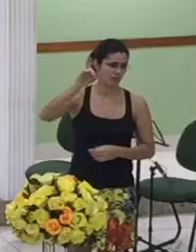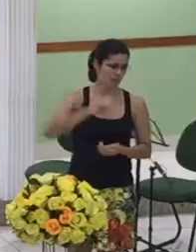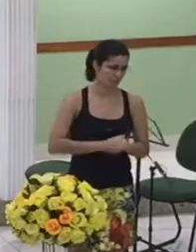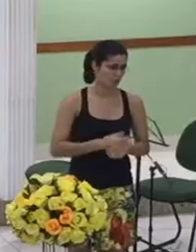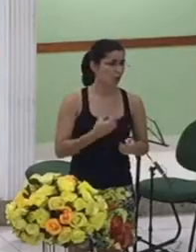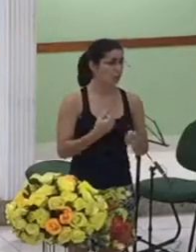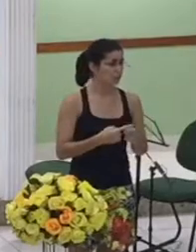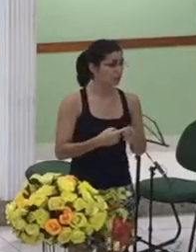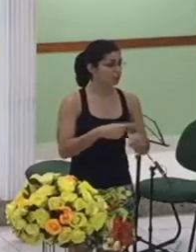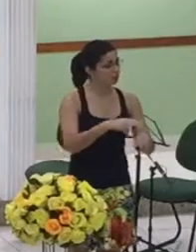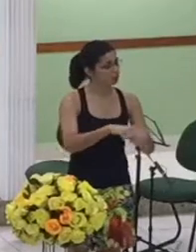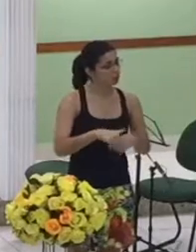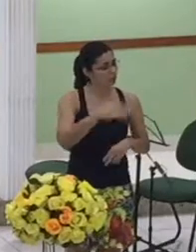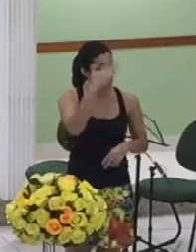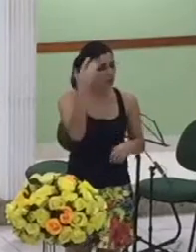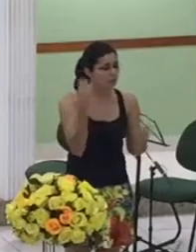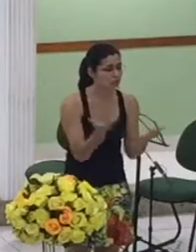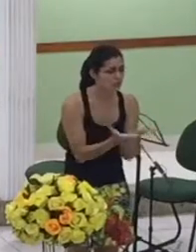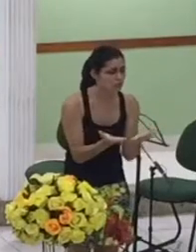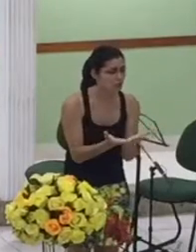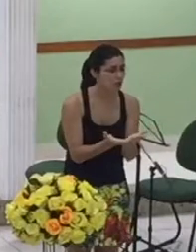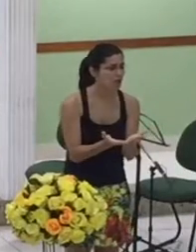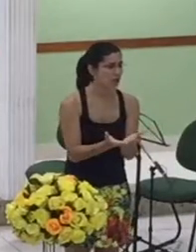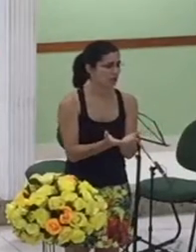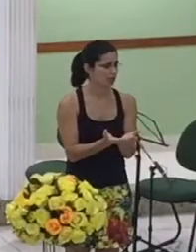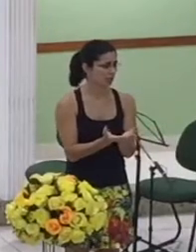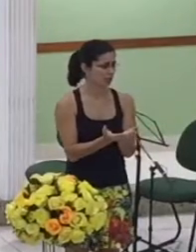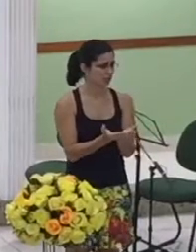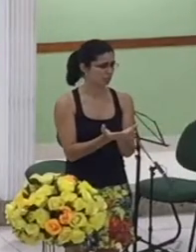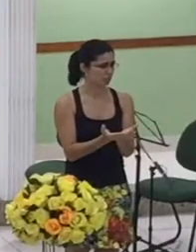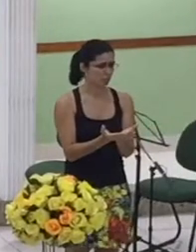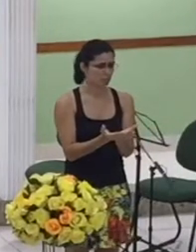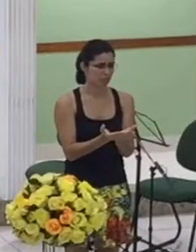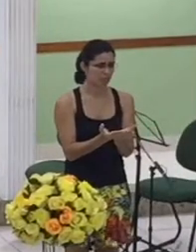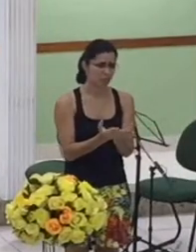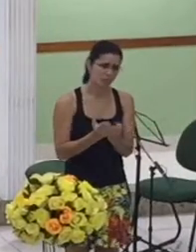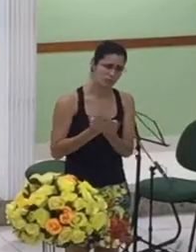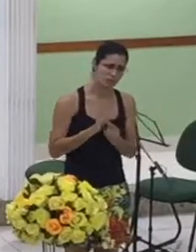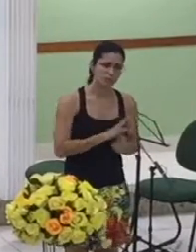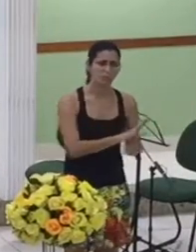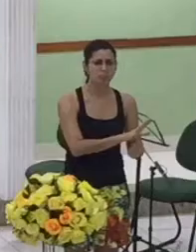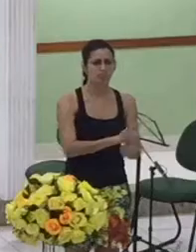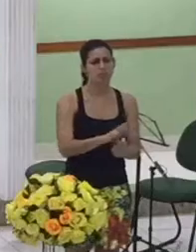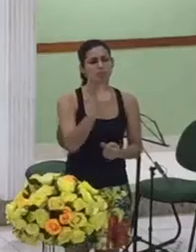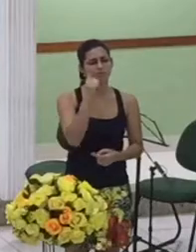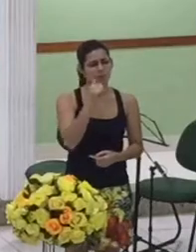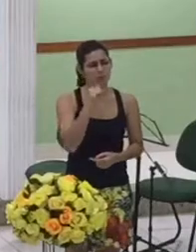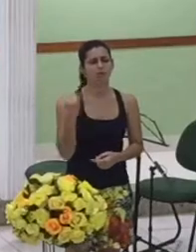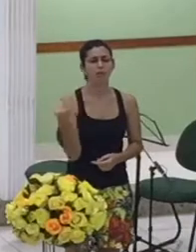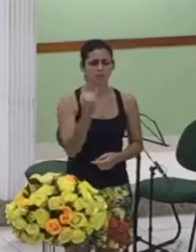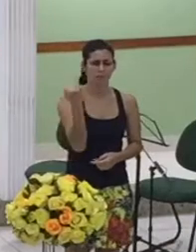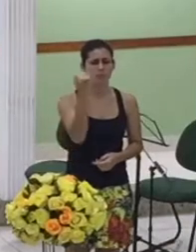genuínea da palavra que colocam essas mulheres na rota do reino de Deus e as colocam em evidência